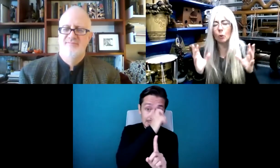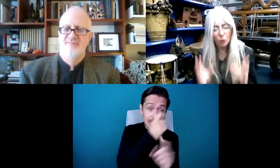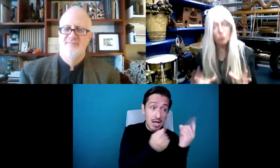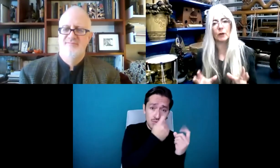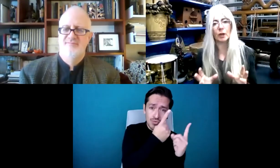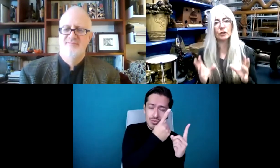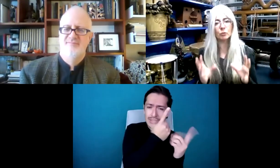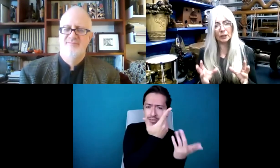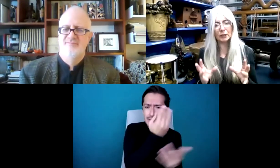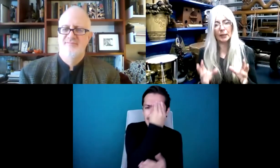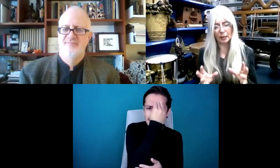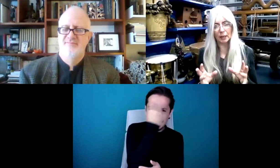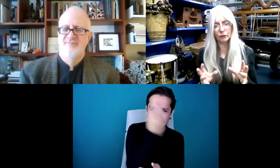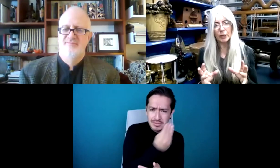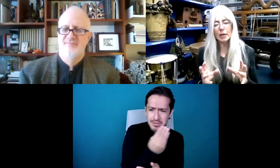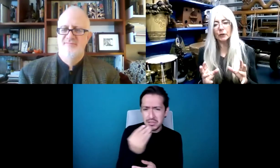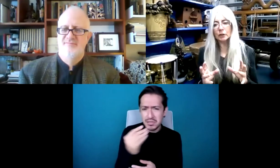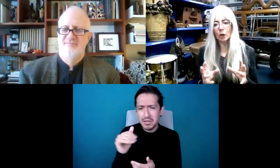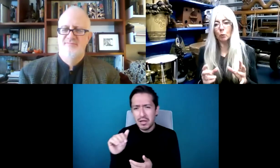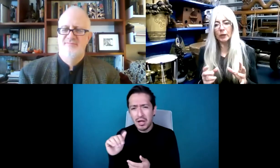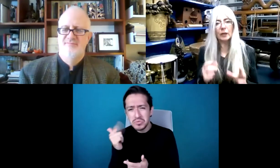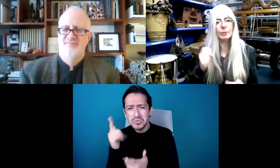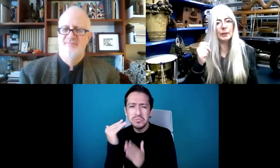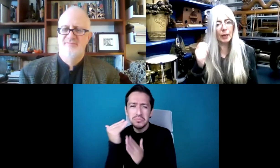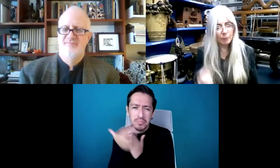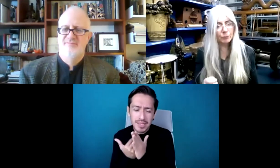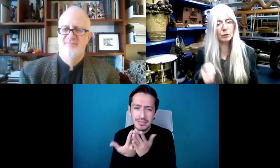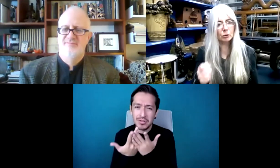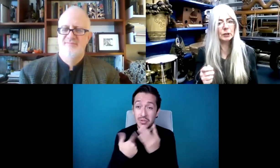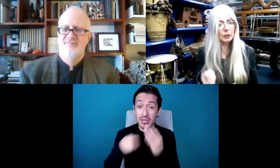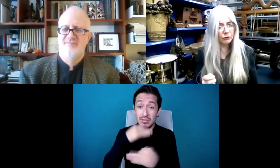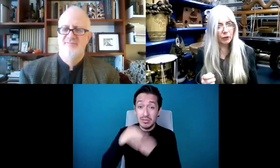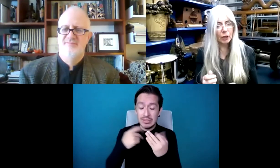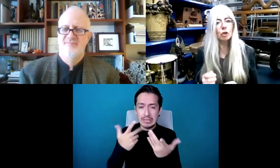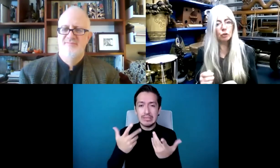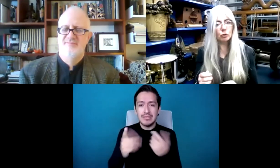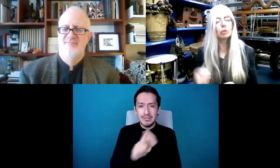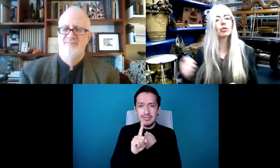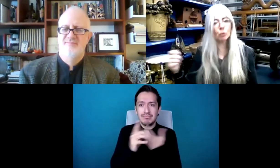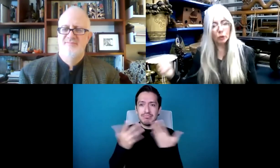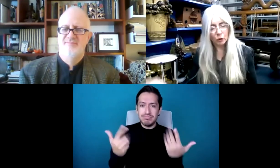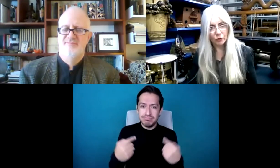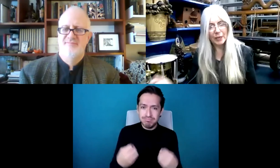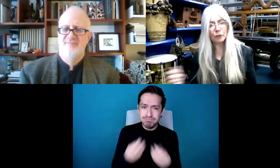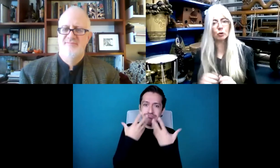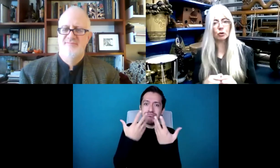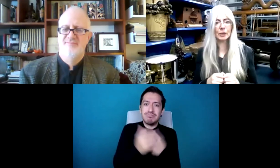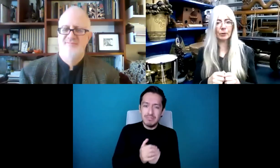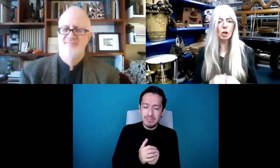pequeña, nos ha impactado a todos. Entonces, hemos estado